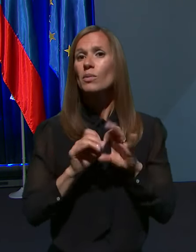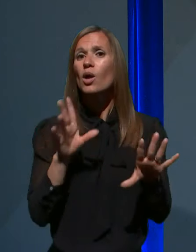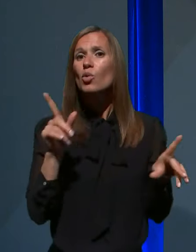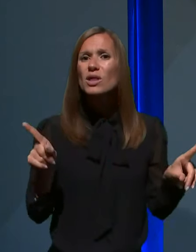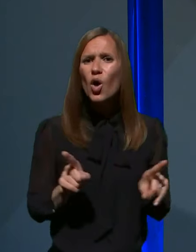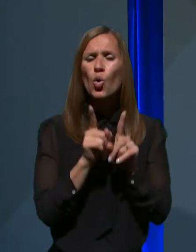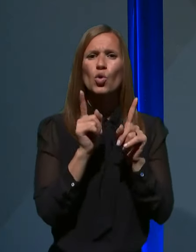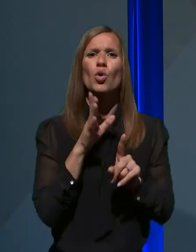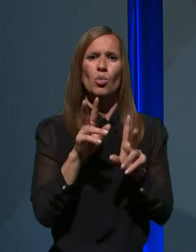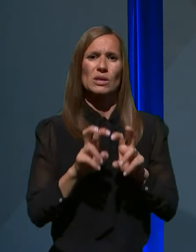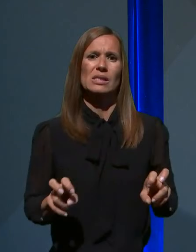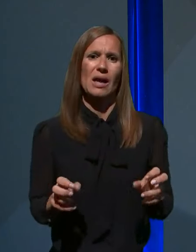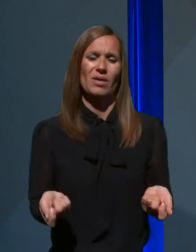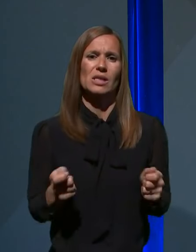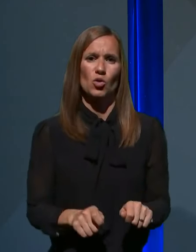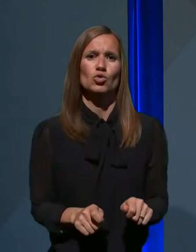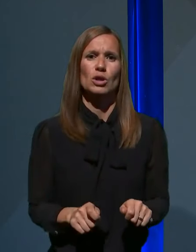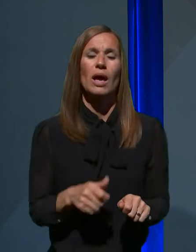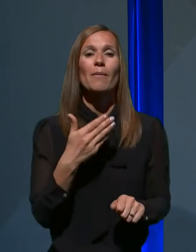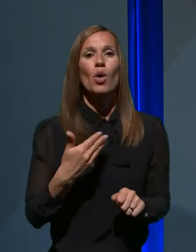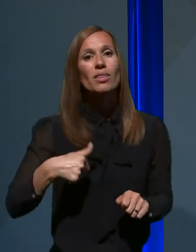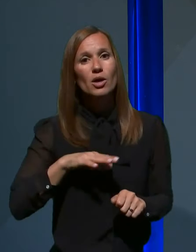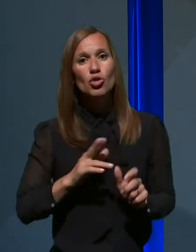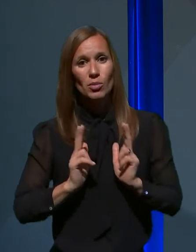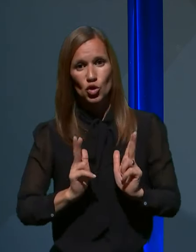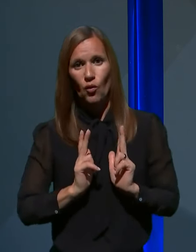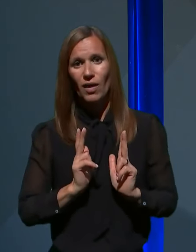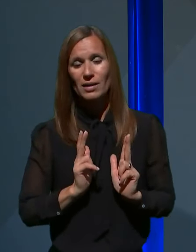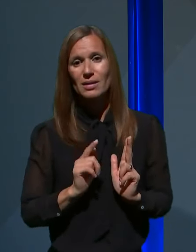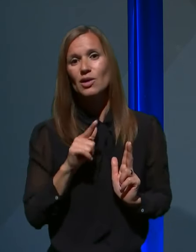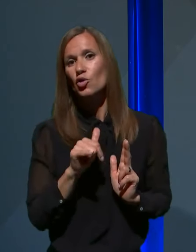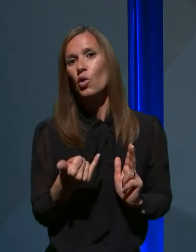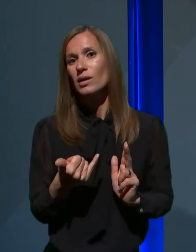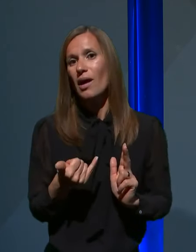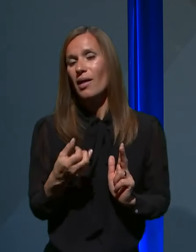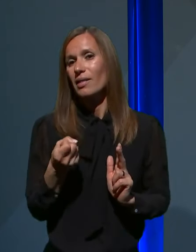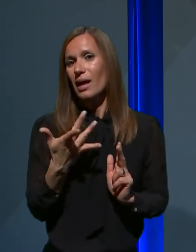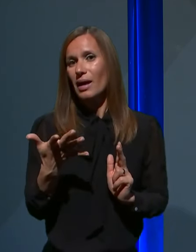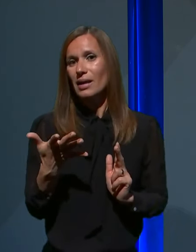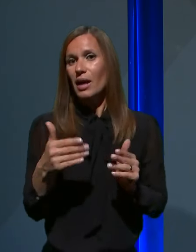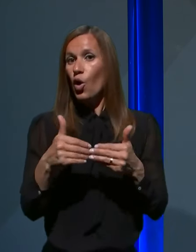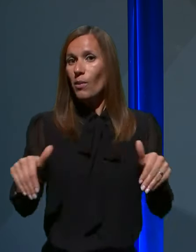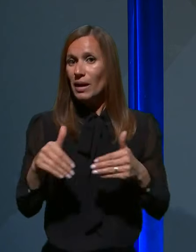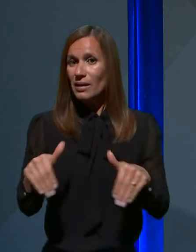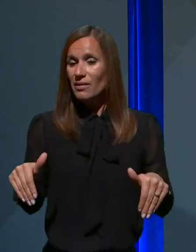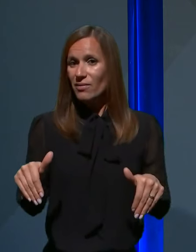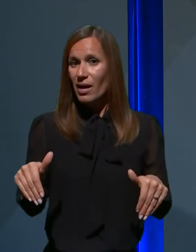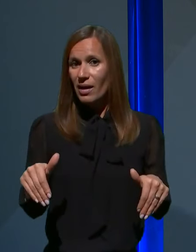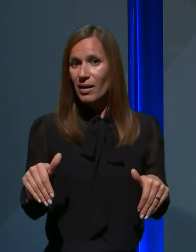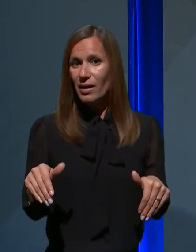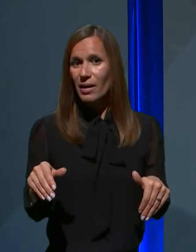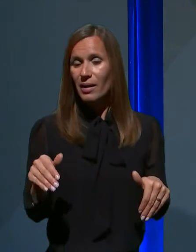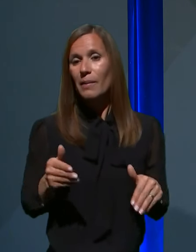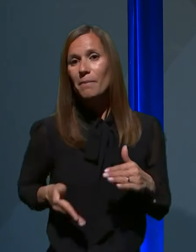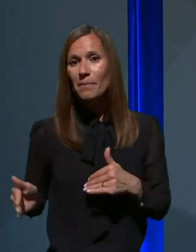raziskava zaključena. Po naših predvidevanjih, namreč tukaj gre za nekatere omejitve, mimo katerih na